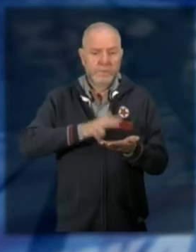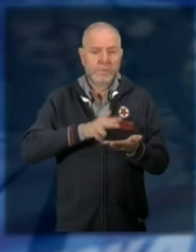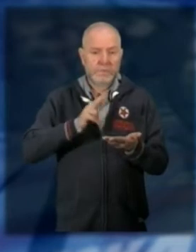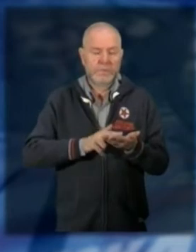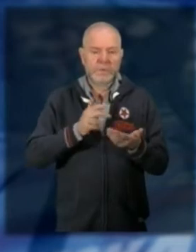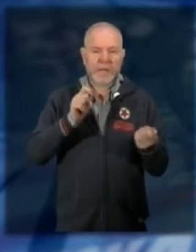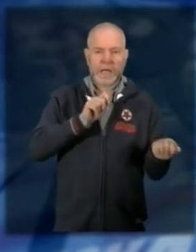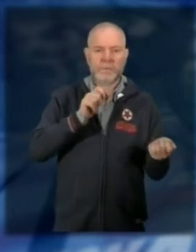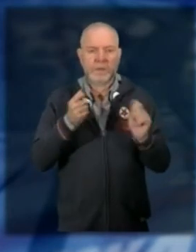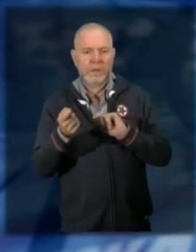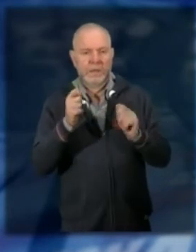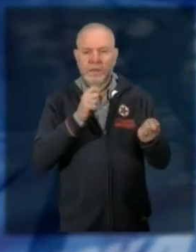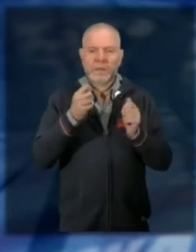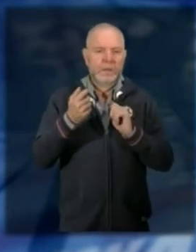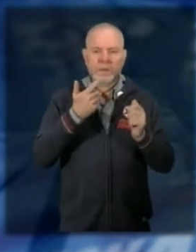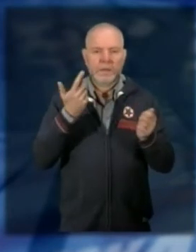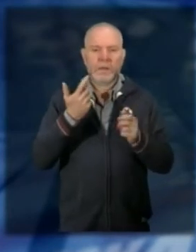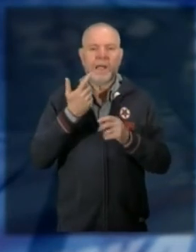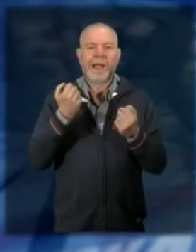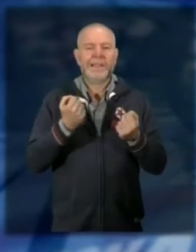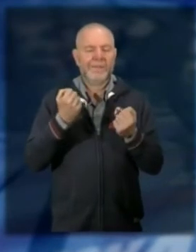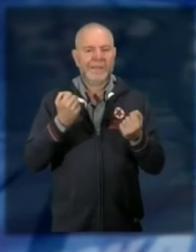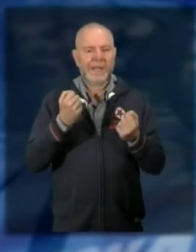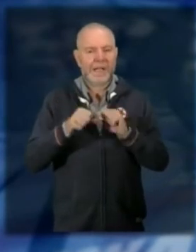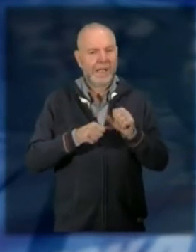modificano e quindi bloccano parte dell'attività prevista